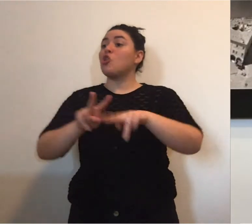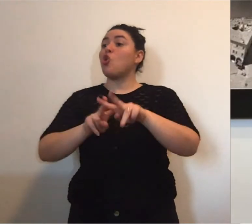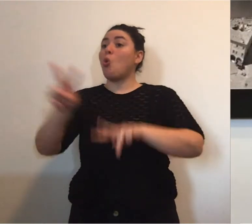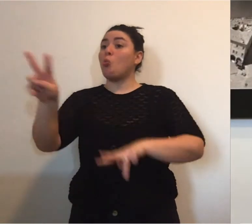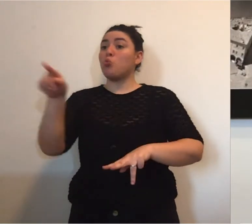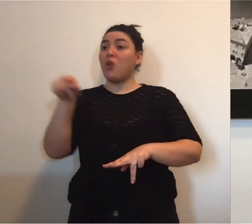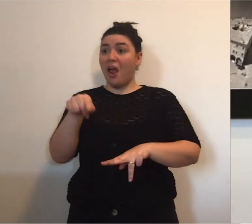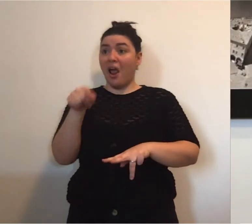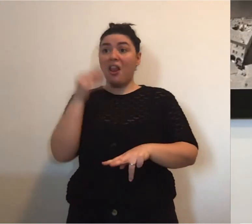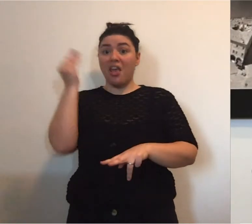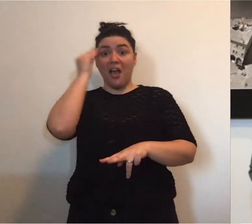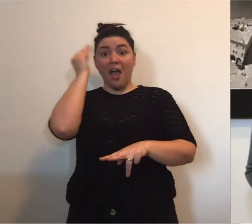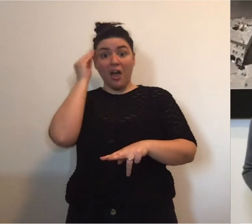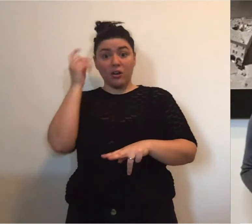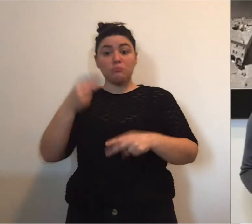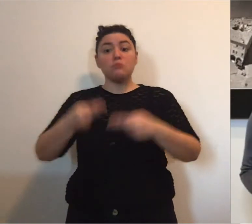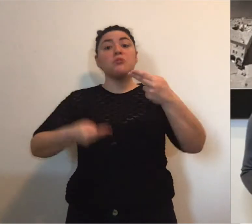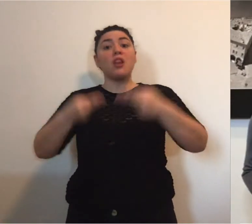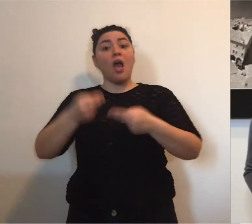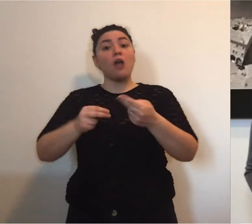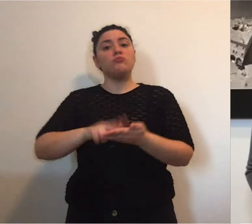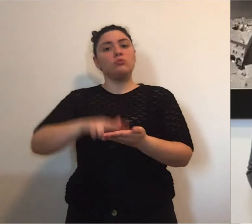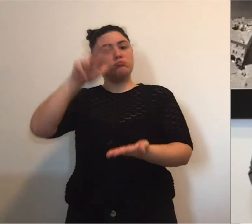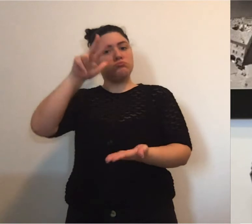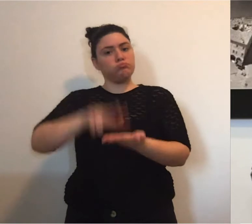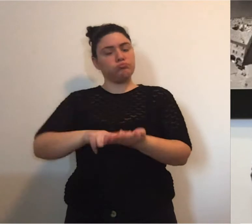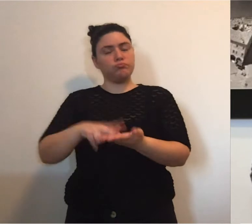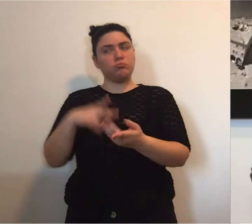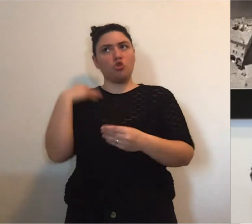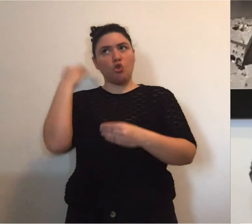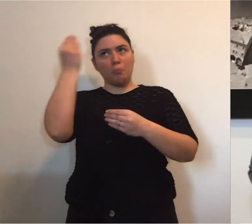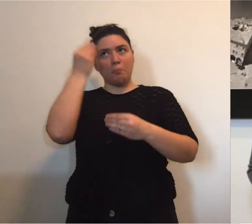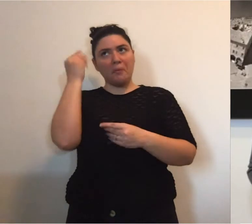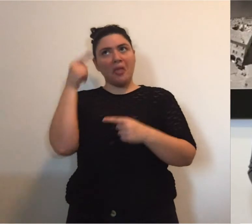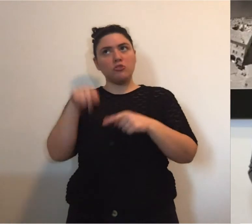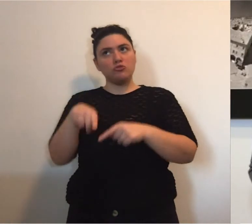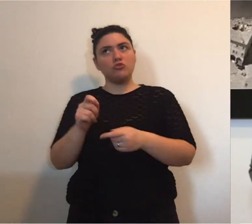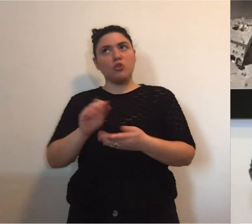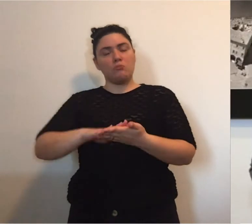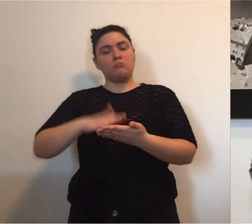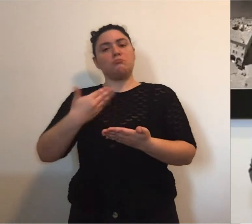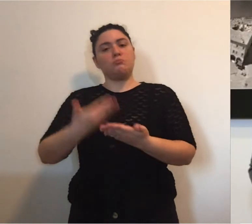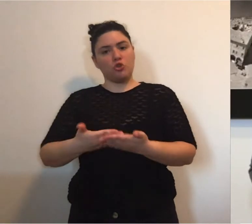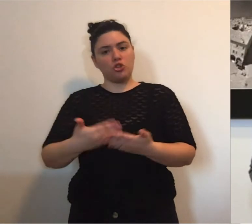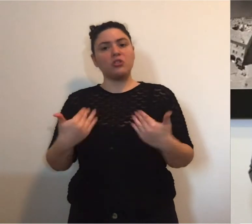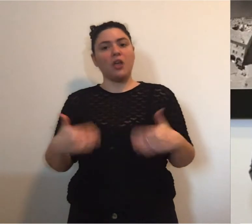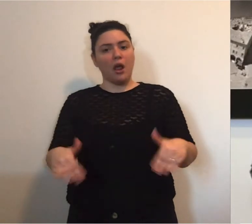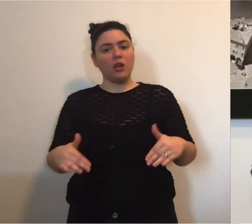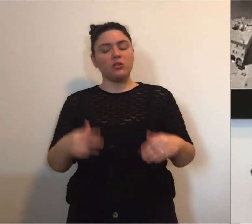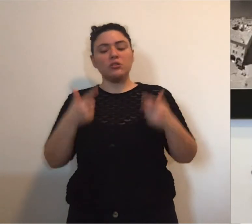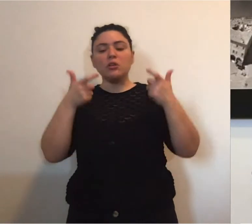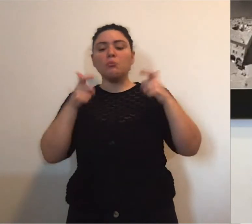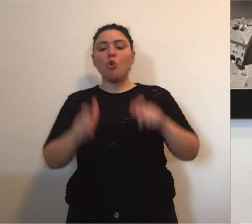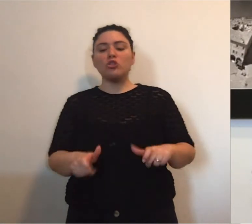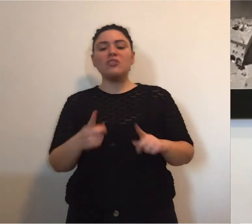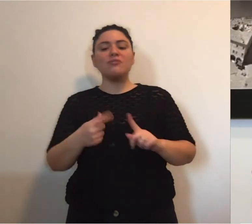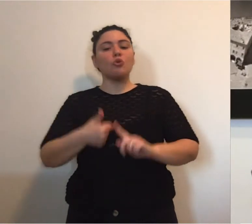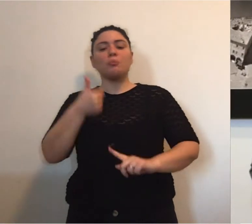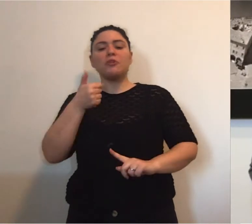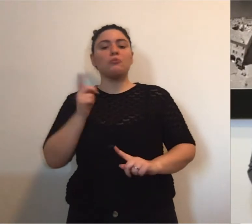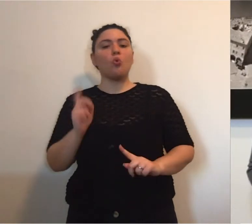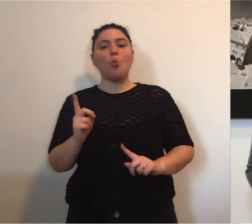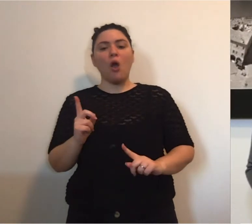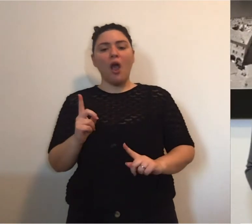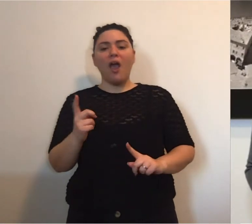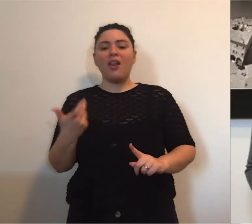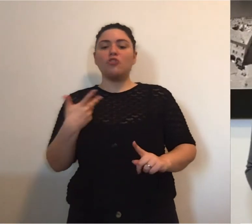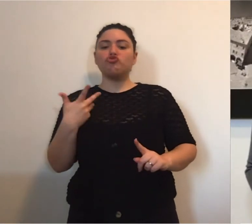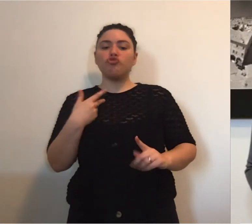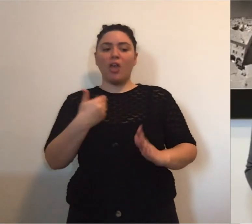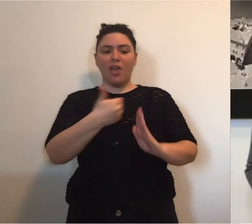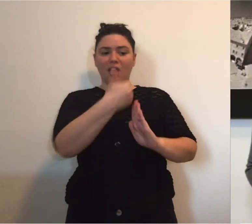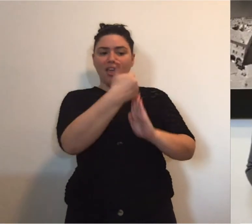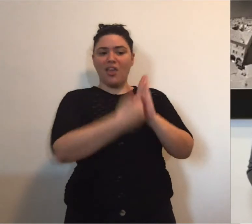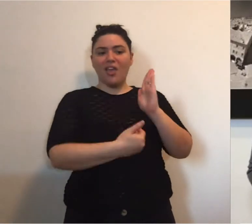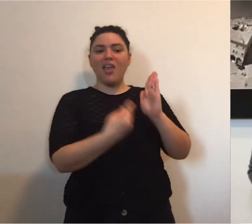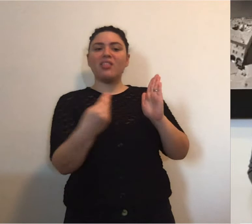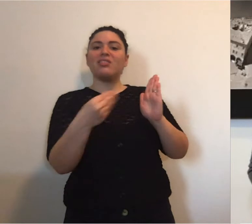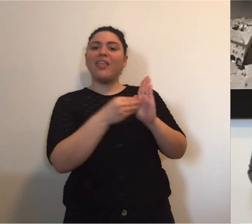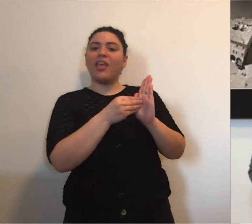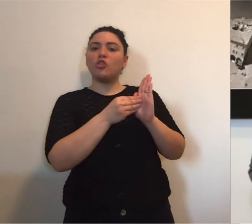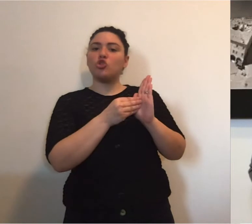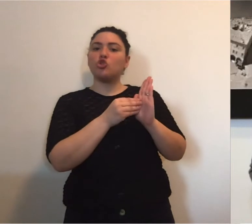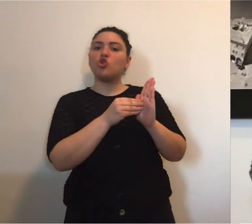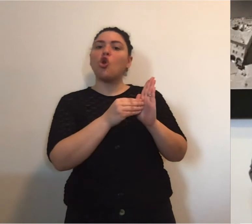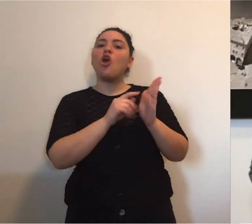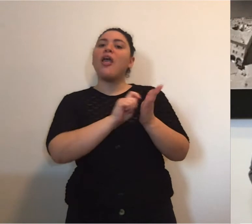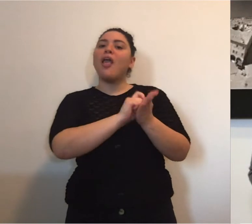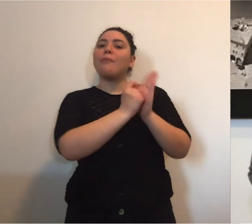Bilancio. Ieri sera è stato discusso in Consiglio Comunale a Carti il bilancio ed è stato approvato, lo reputo un atto